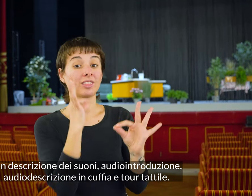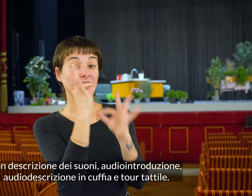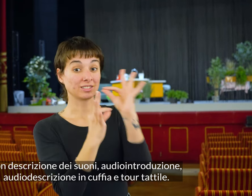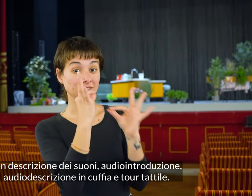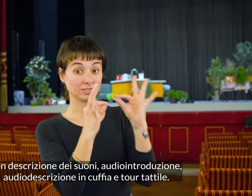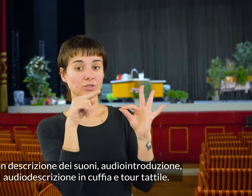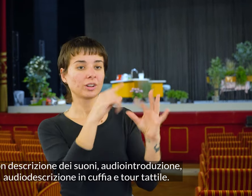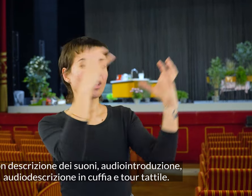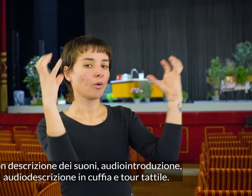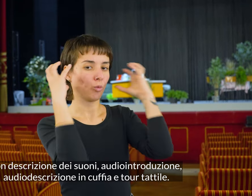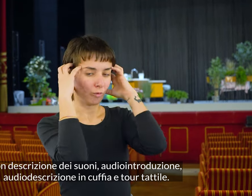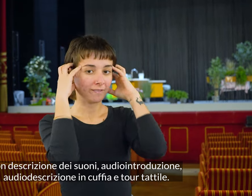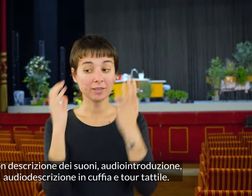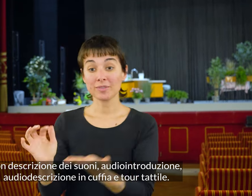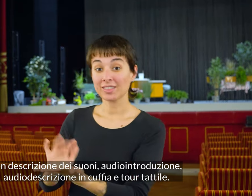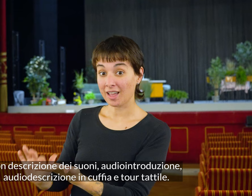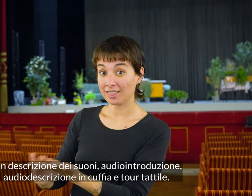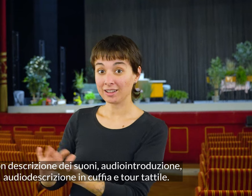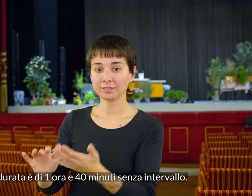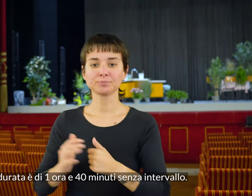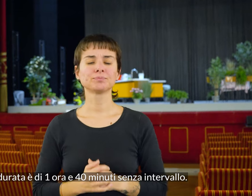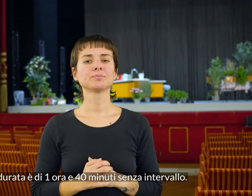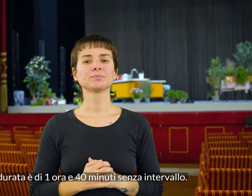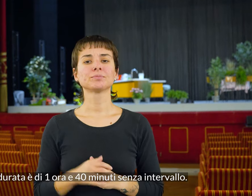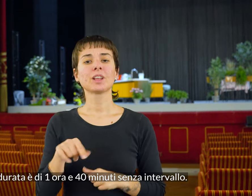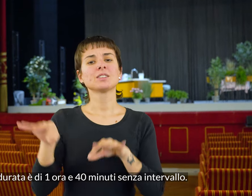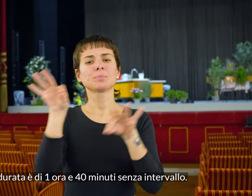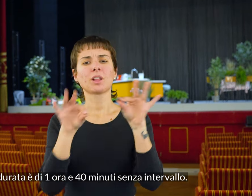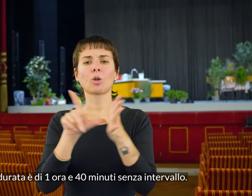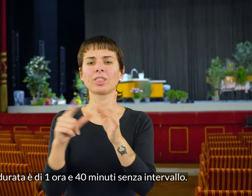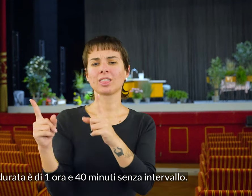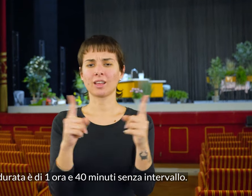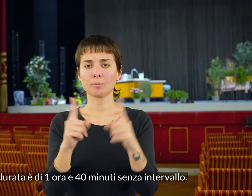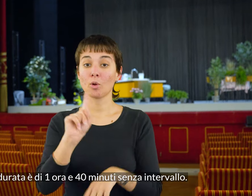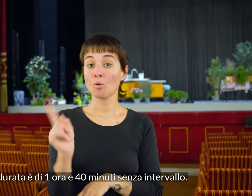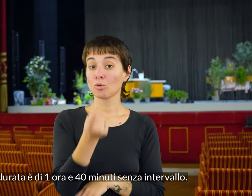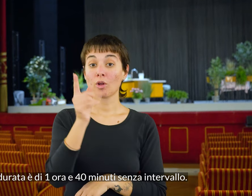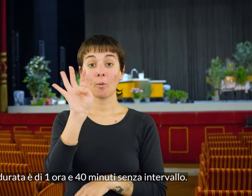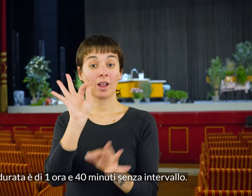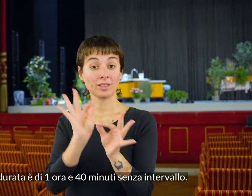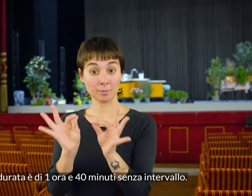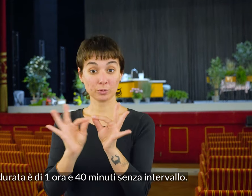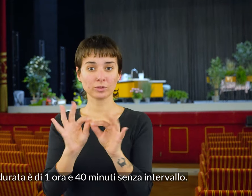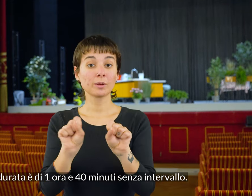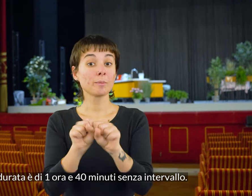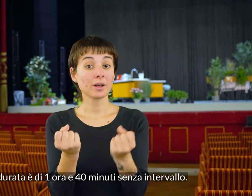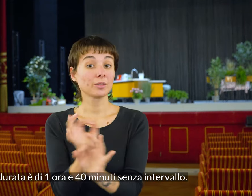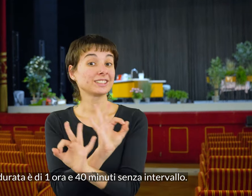cuffia e tour tattile. La durata è di un'ora e 40 minuti senza